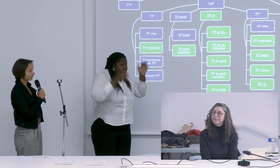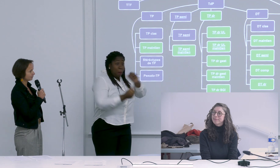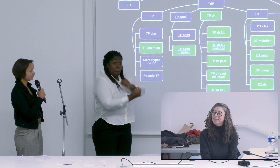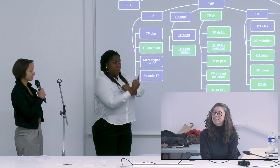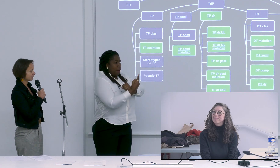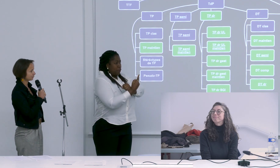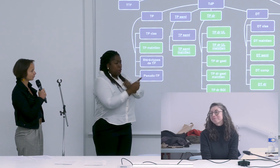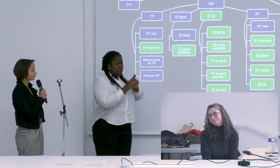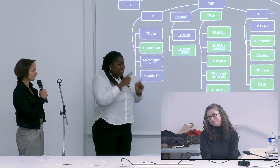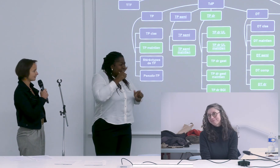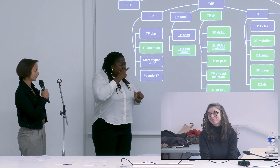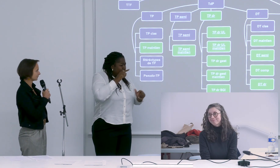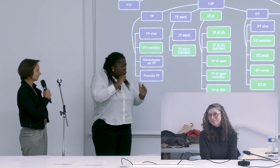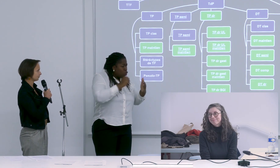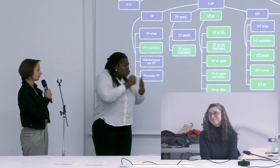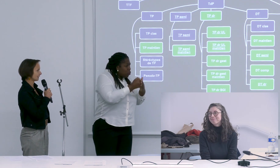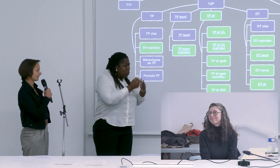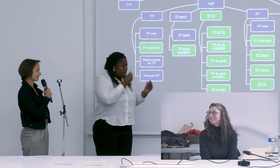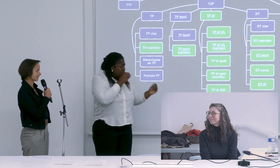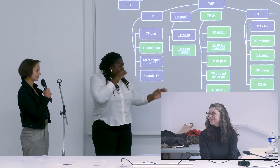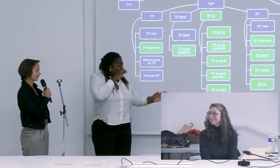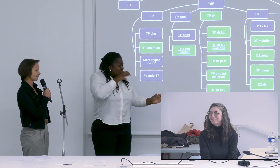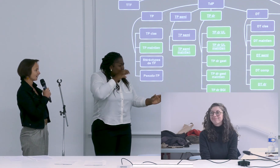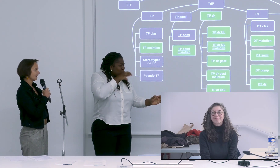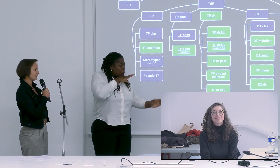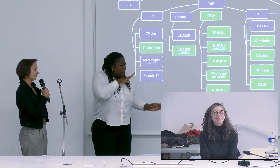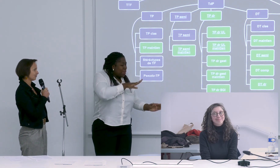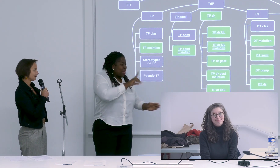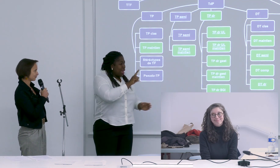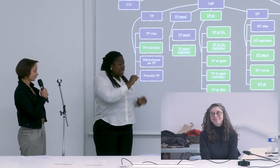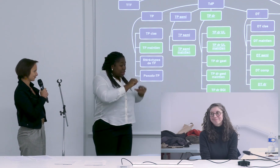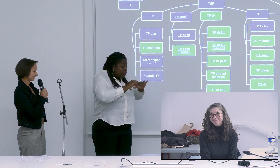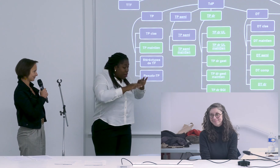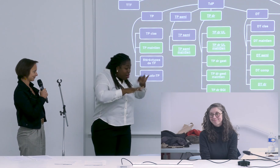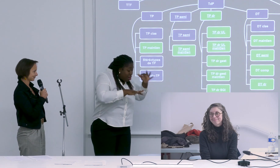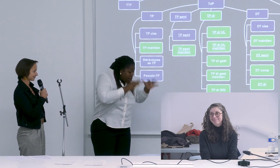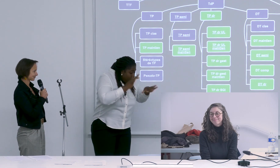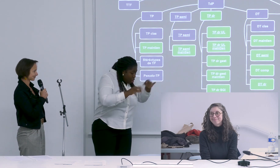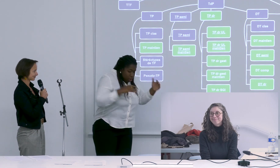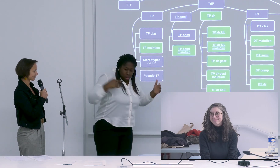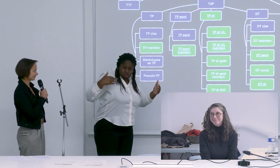une espèce de curiosité continue pour la LSF bravo pour tout ça